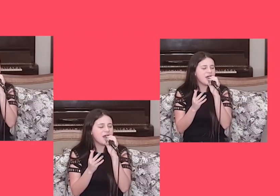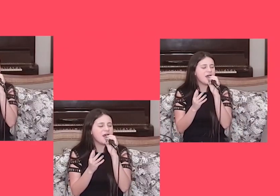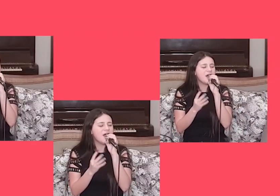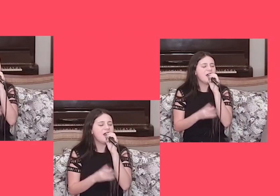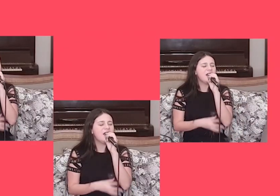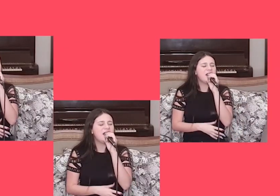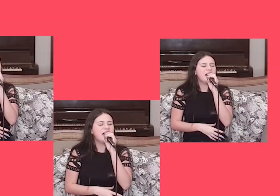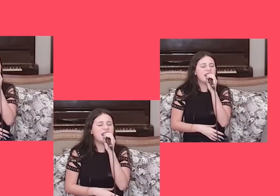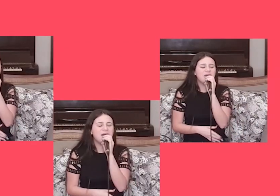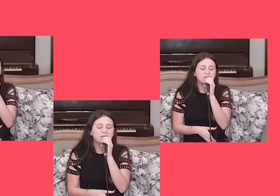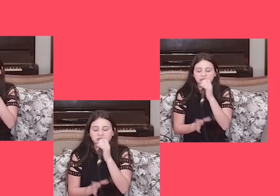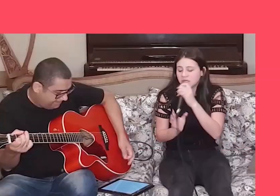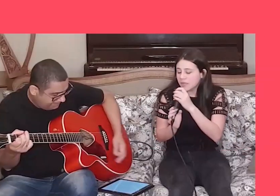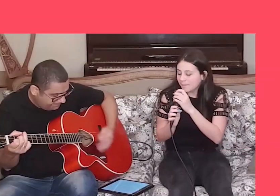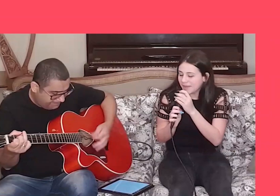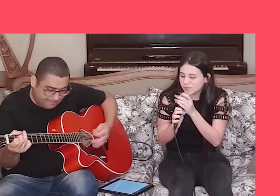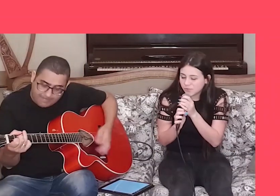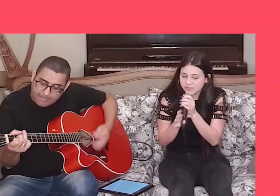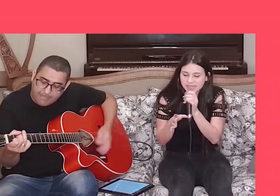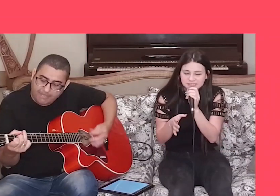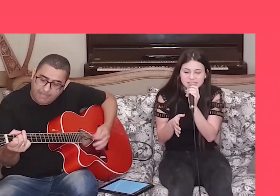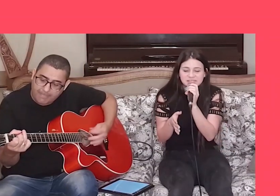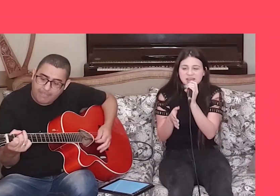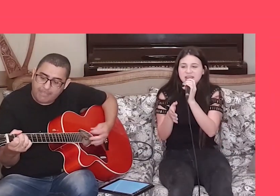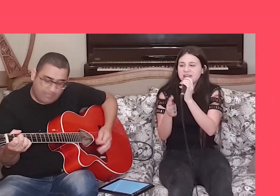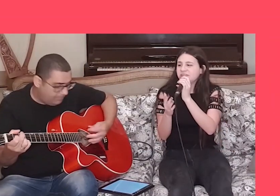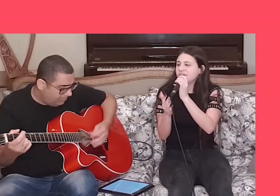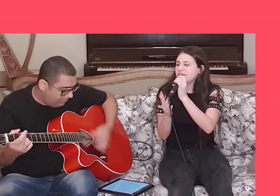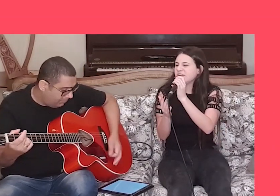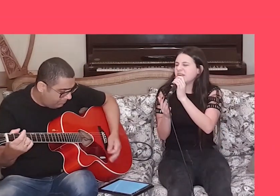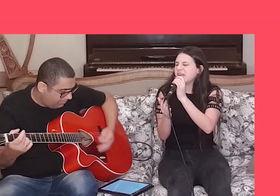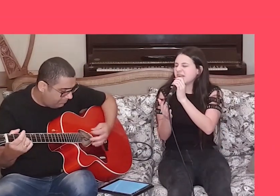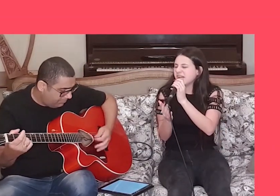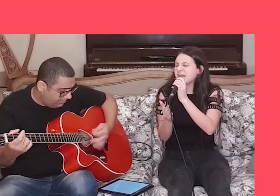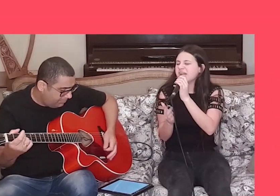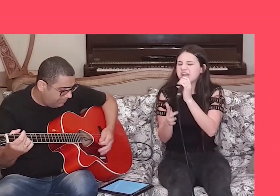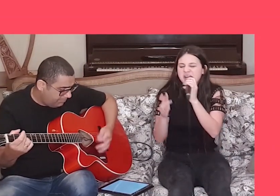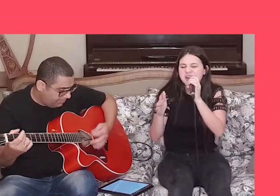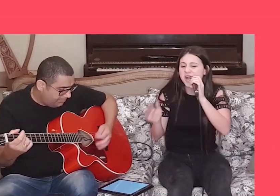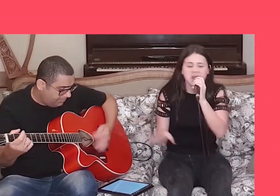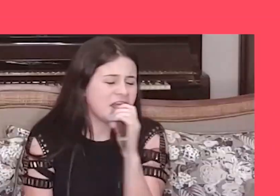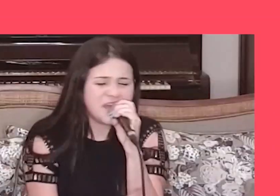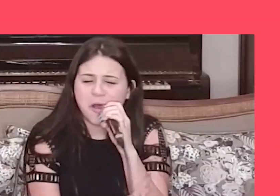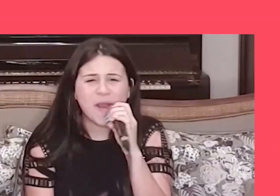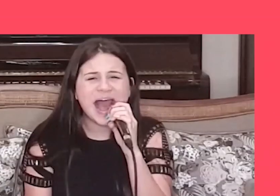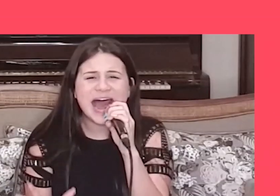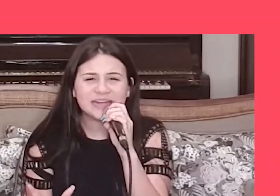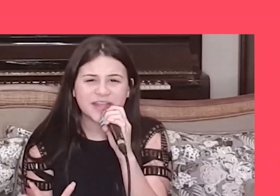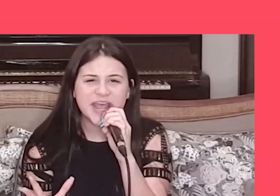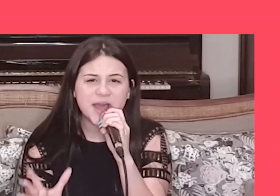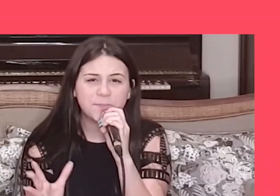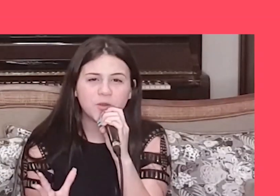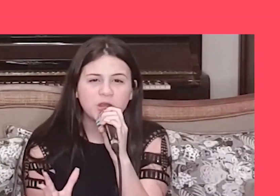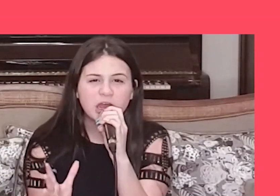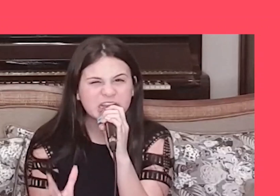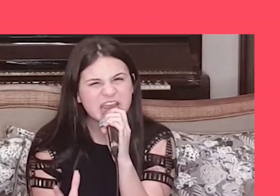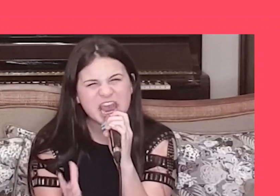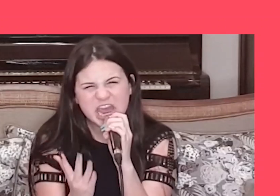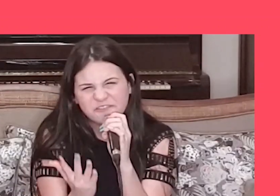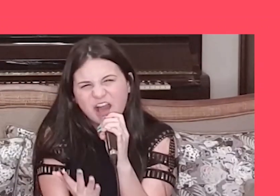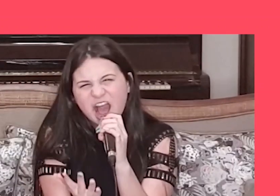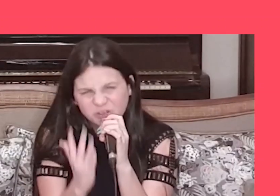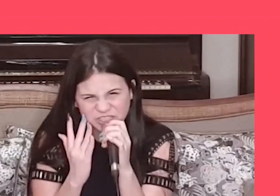mãos Mesmo sem se sentir Que não há tempo